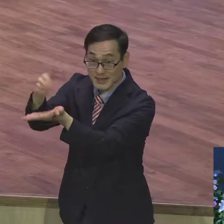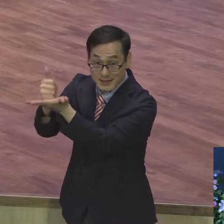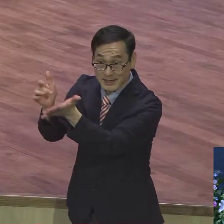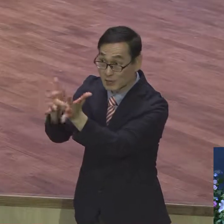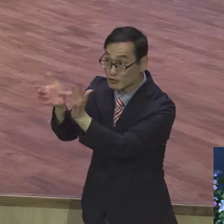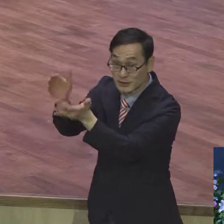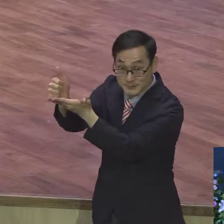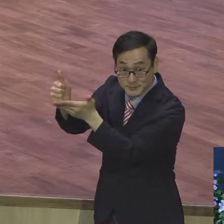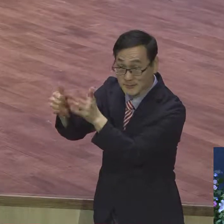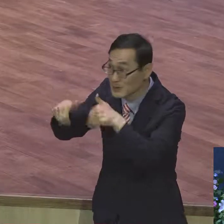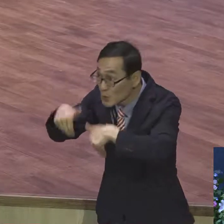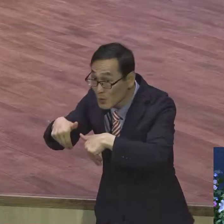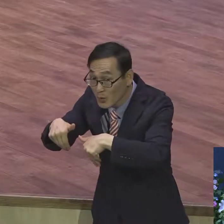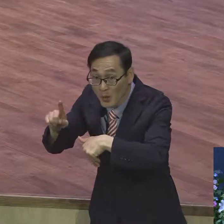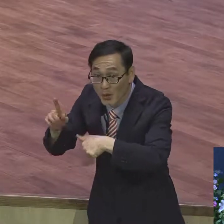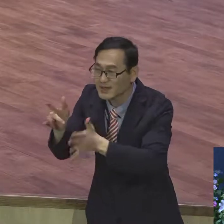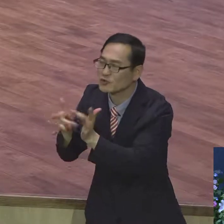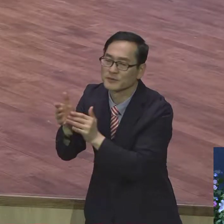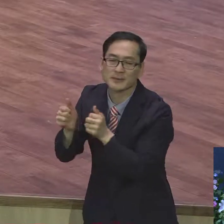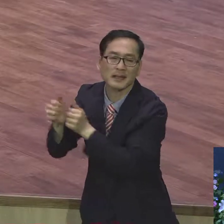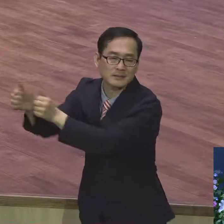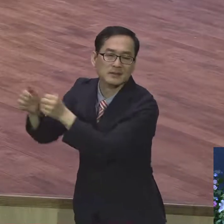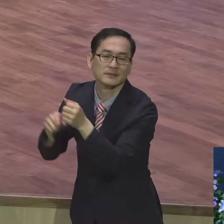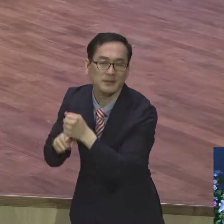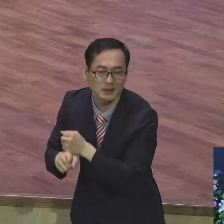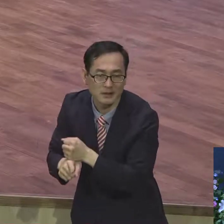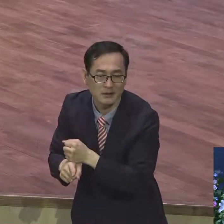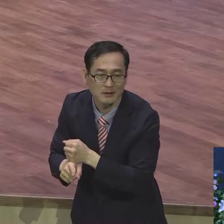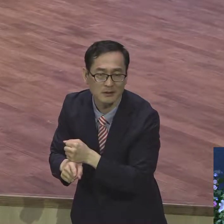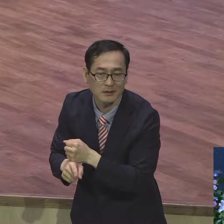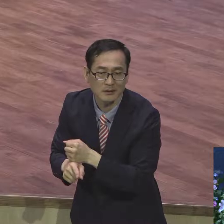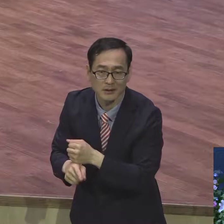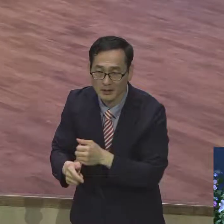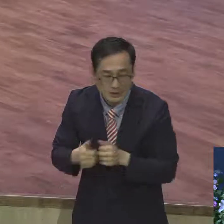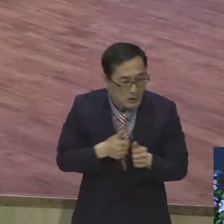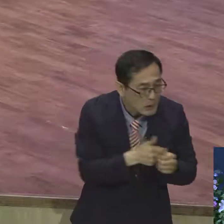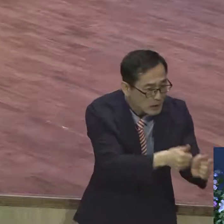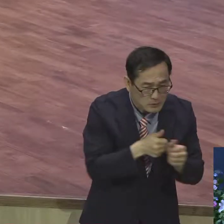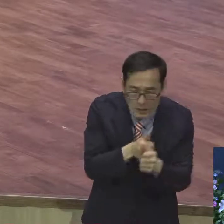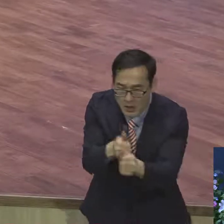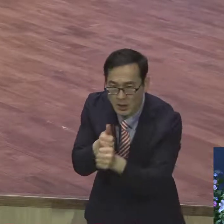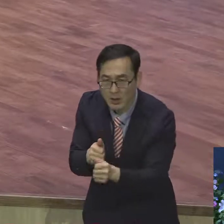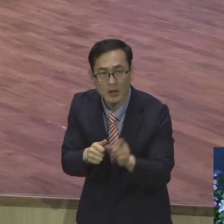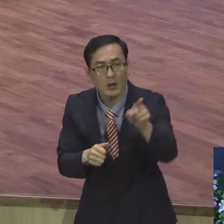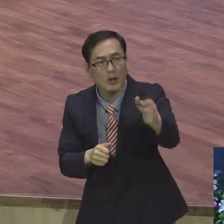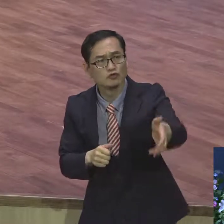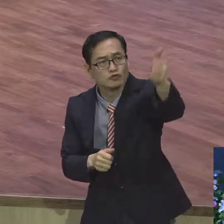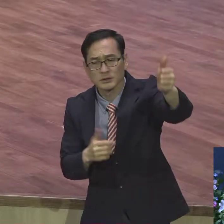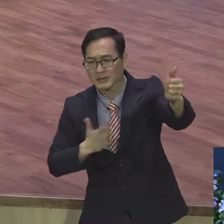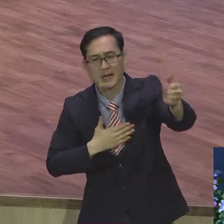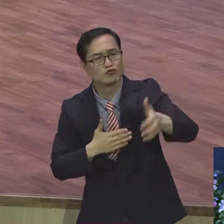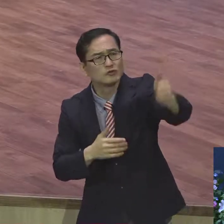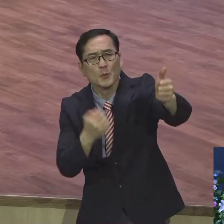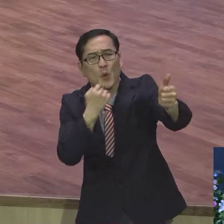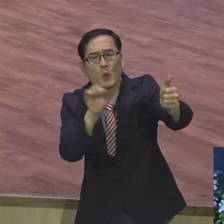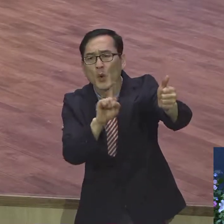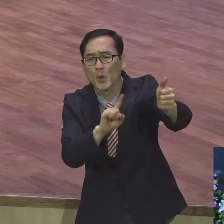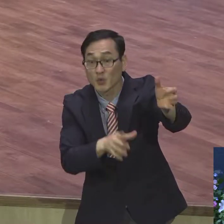여러분이요. 내가 따르는가 내가 누구를 따르고 살고 있는가 잘 살펴보면 답이 나옵니다. 사도